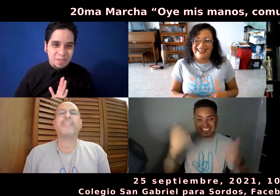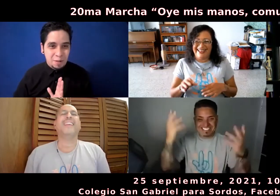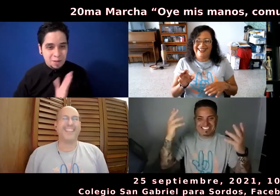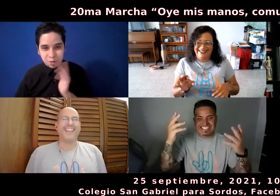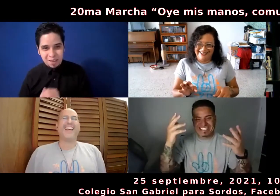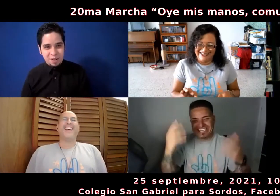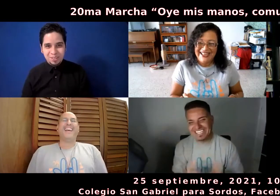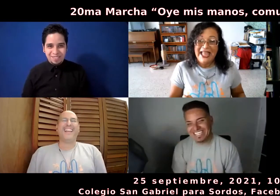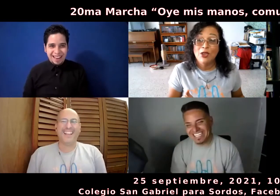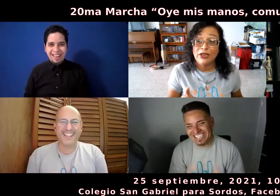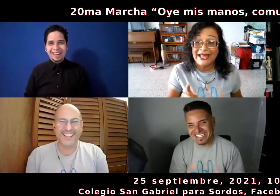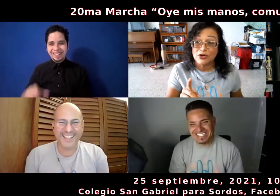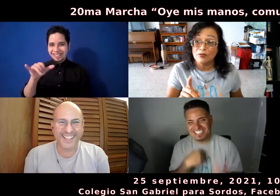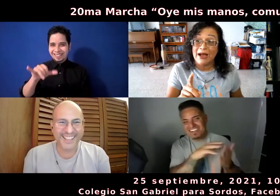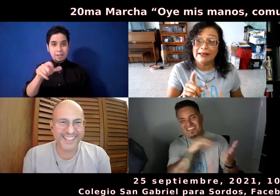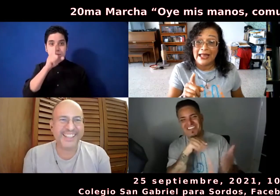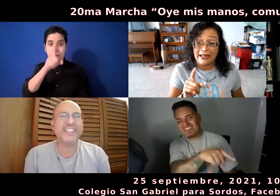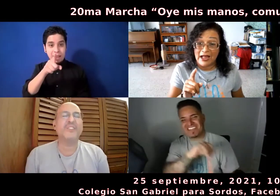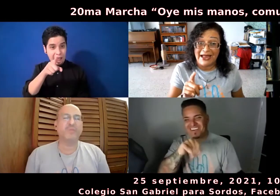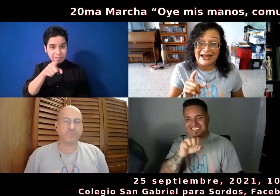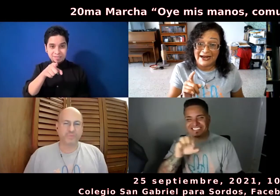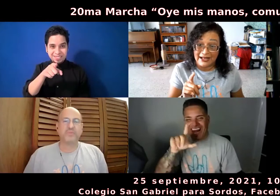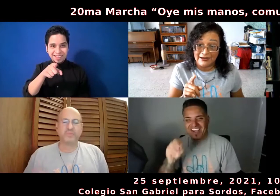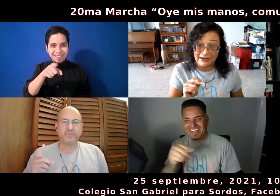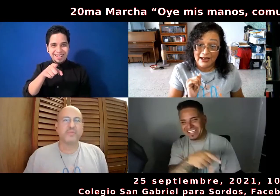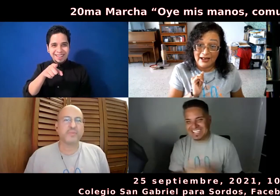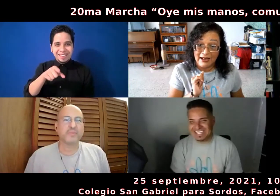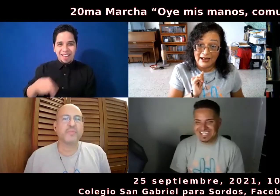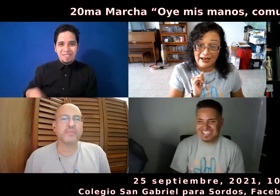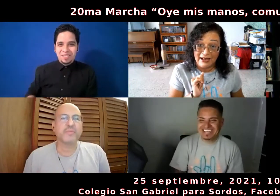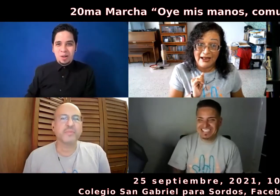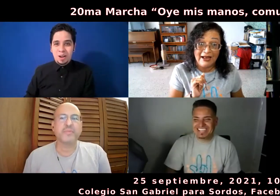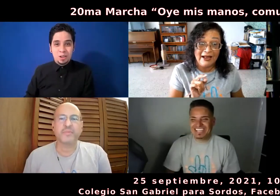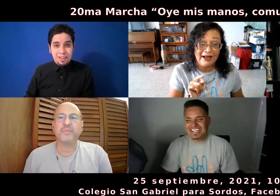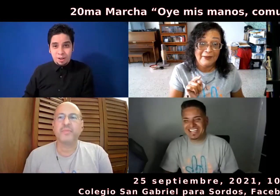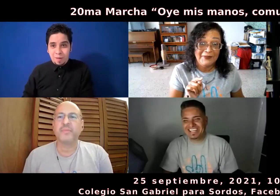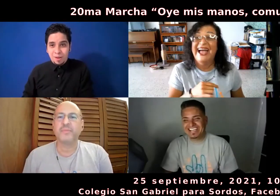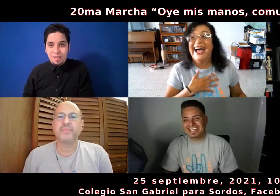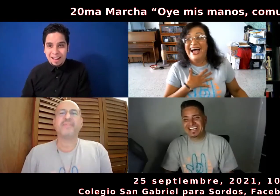seguir... No, de hecho, déjame aclarar... También, te digo el que José, lo que no paro de hablar.